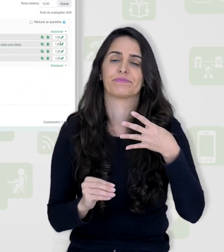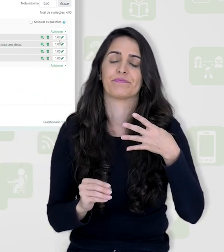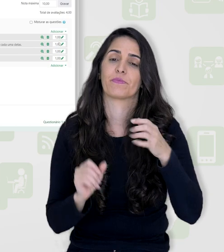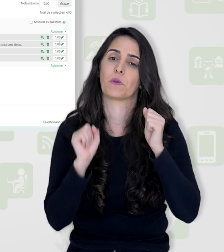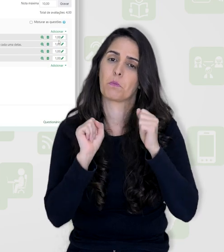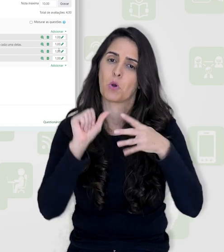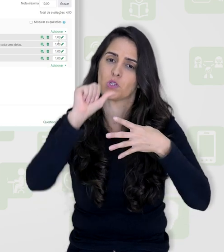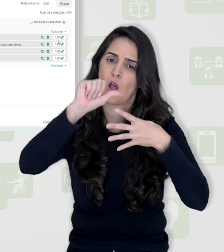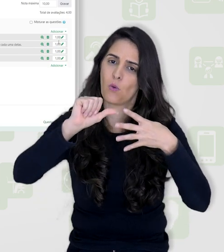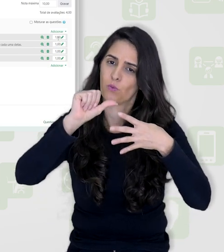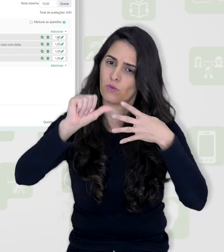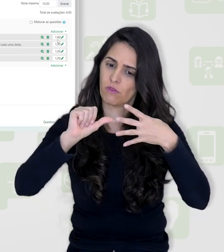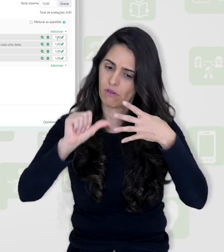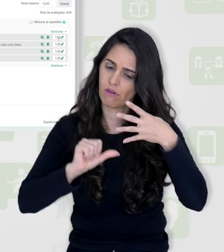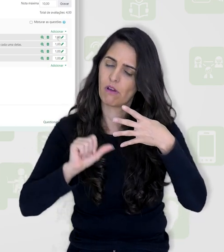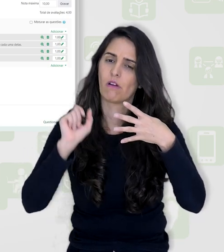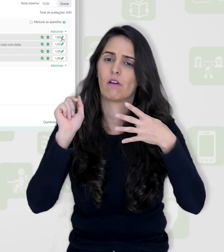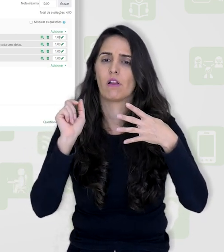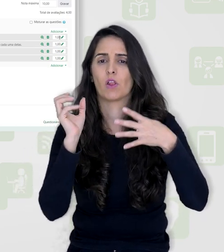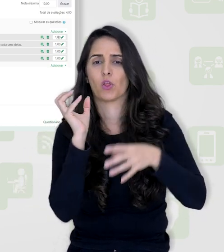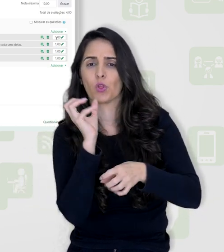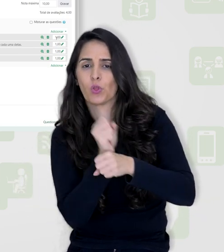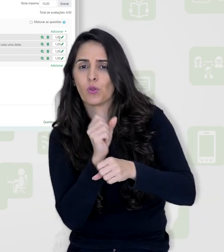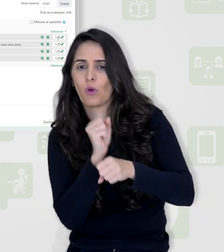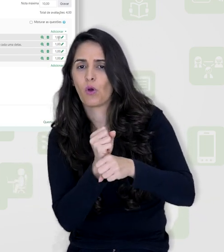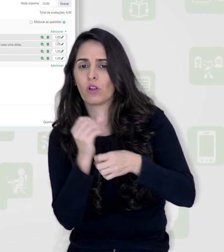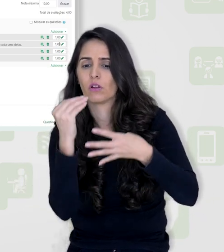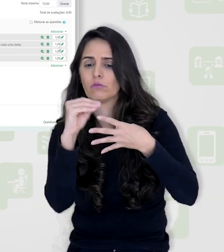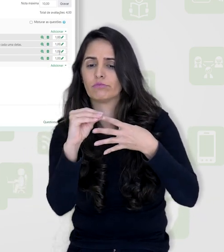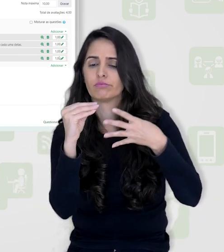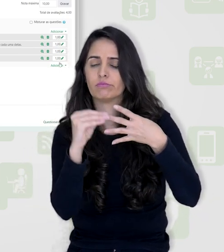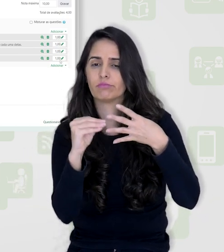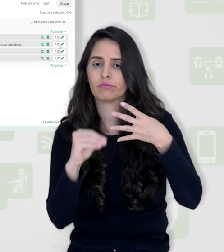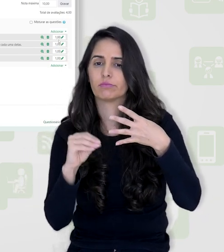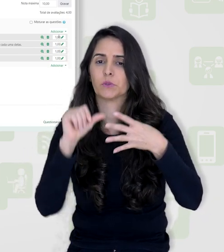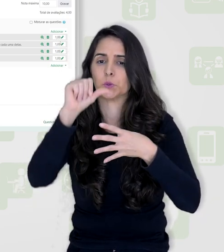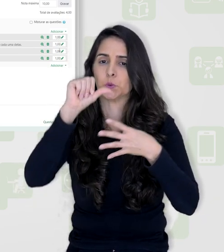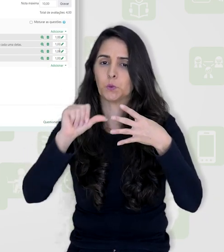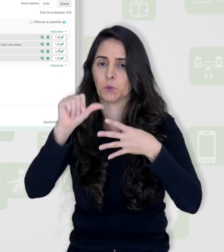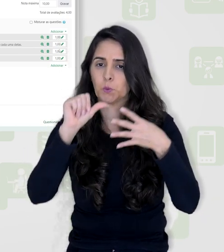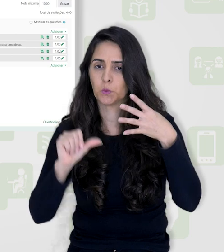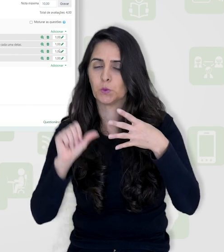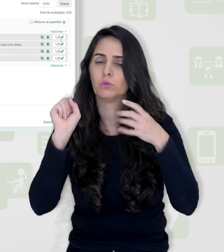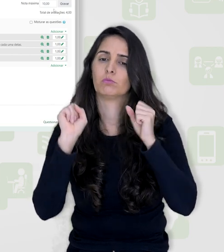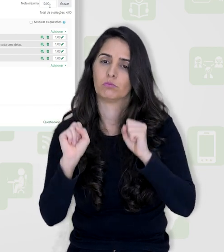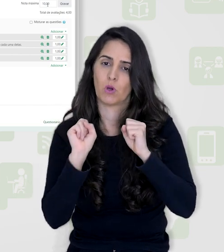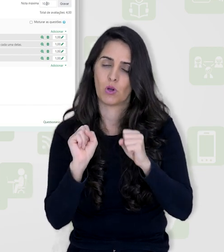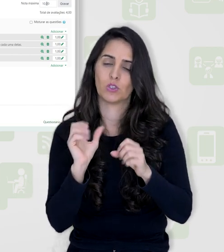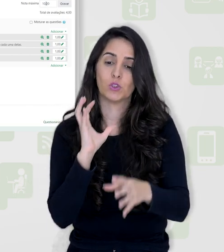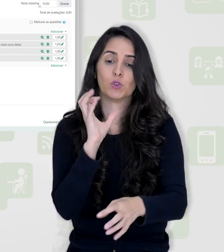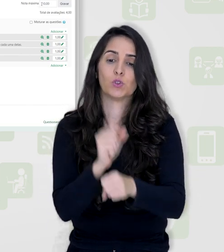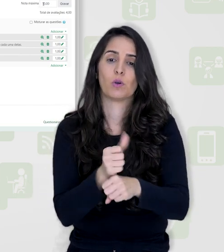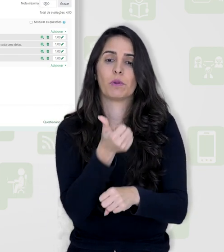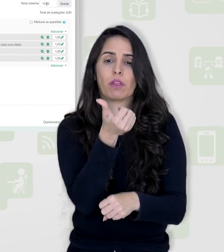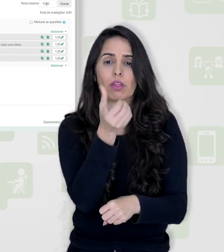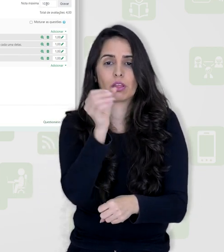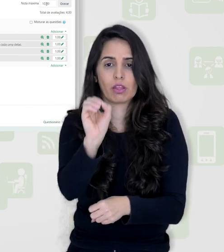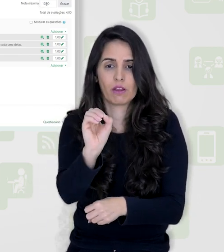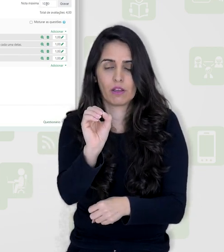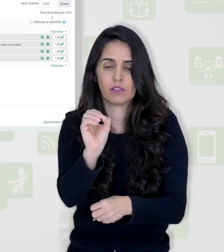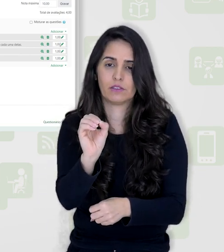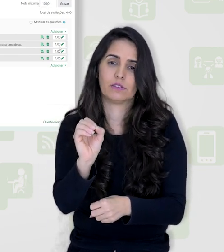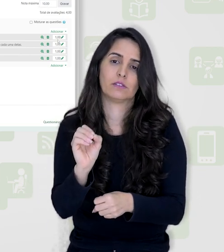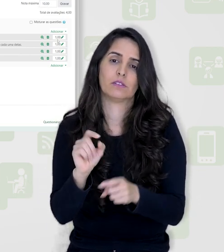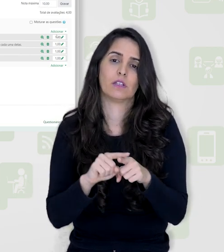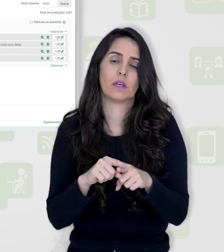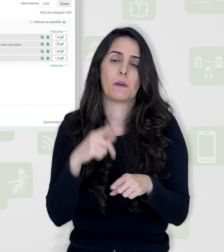Aqui eu posso alterar então o peso dessas questões, o valor. Observe que aqui eu tenho o valor de 10